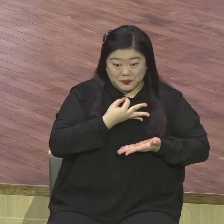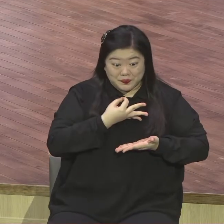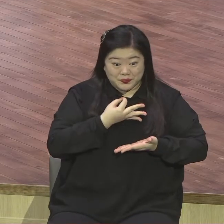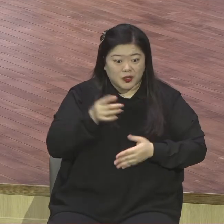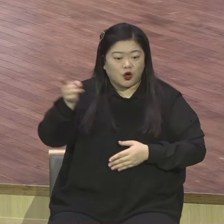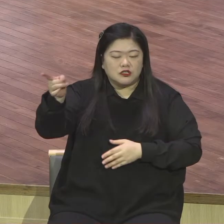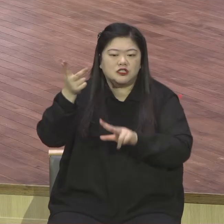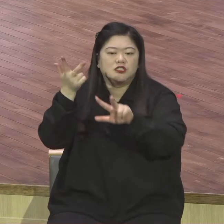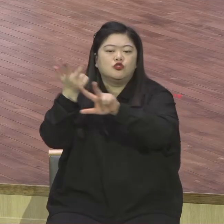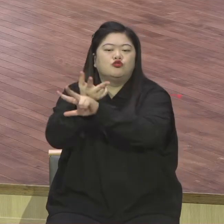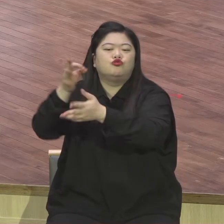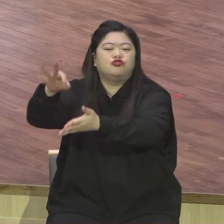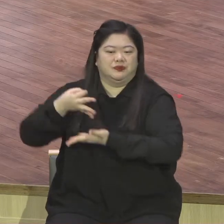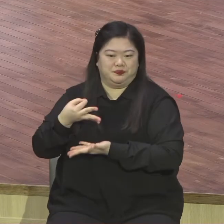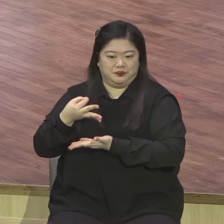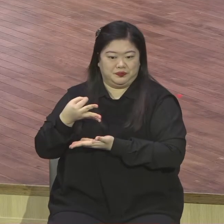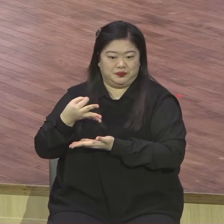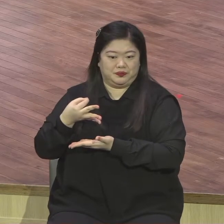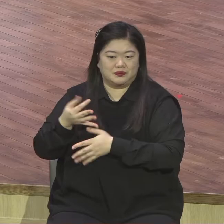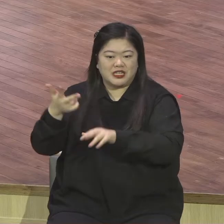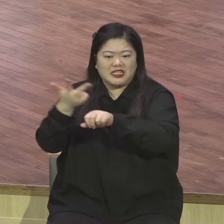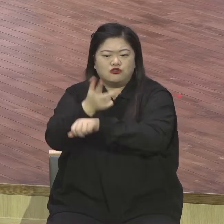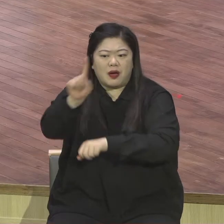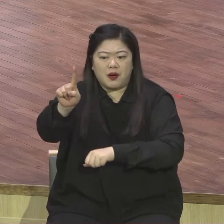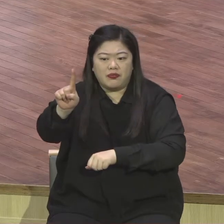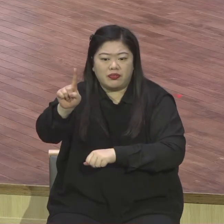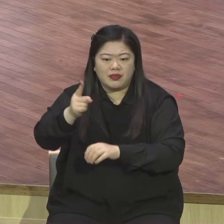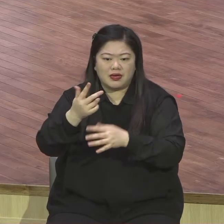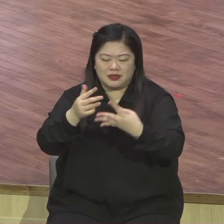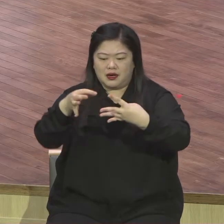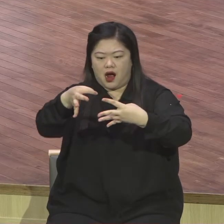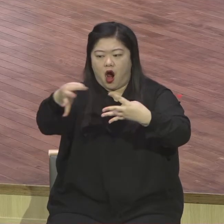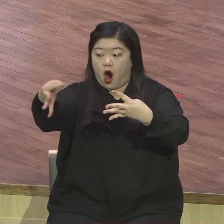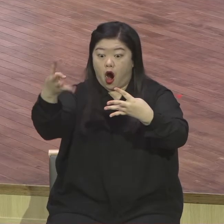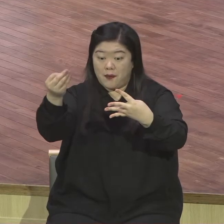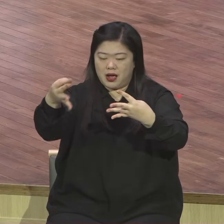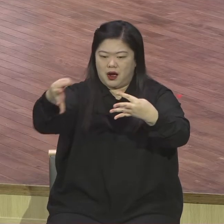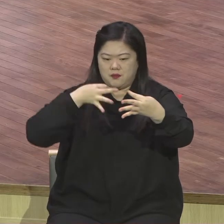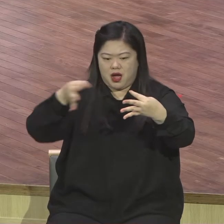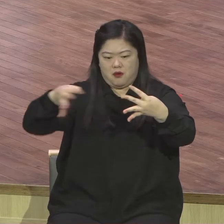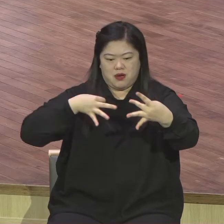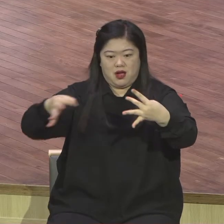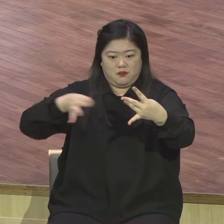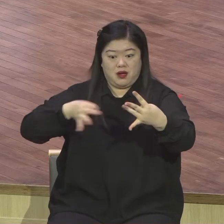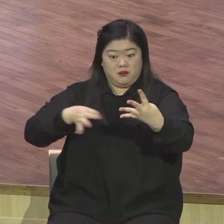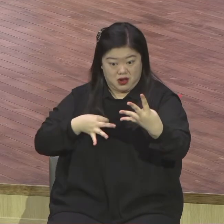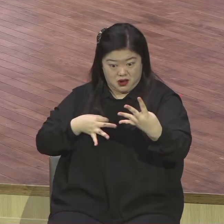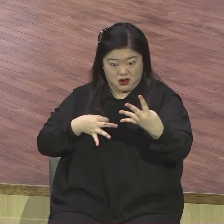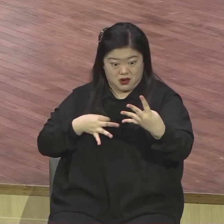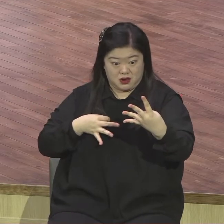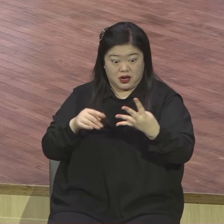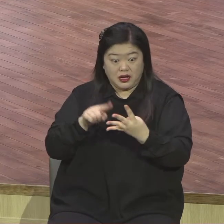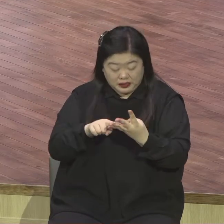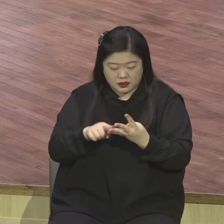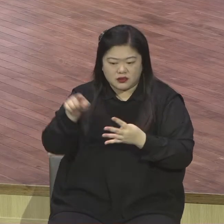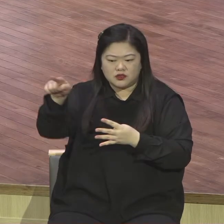운동선수들도 그래요. 유명한 운동선수들도 몇억씩 몇백억 몇천억 받는 사람들도 주거비를 받아요. 딱딱 주거비를 그러니까